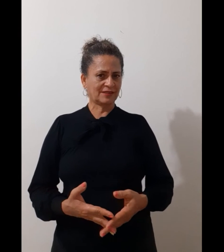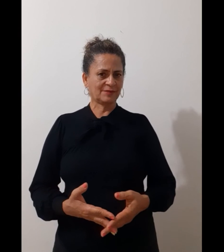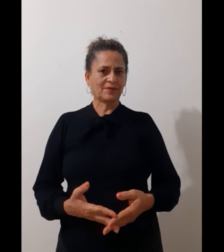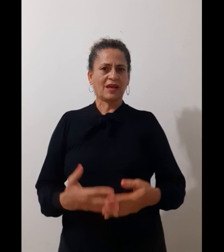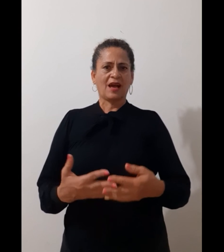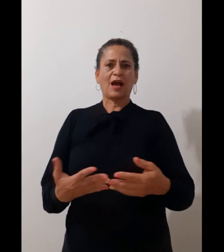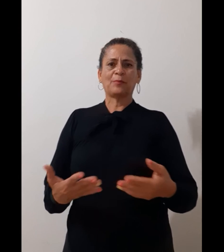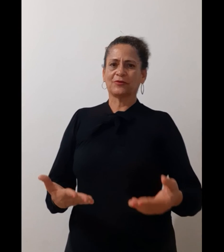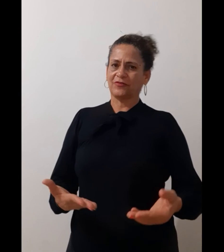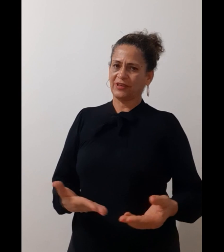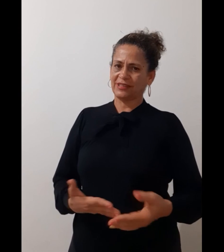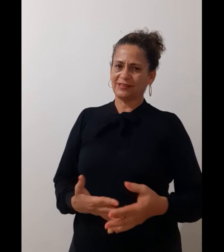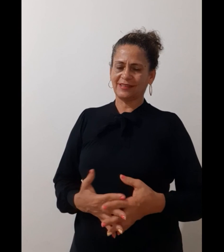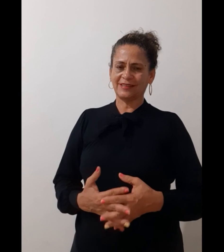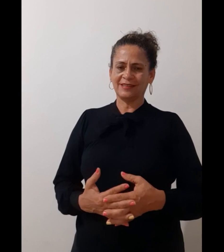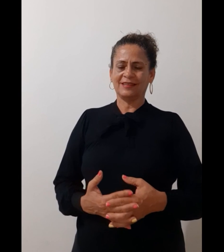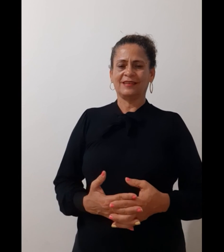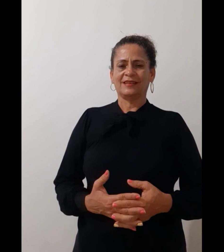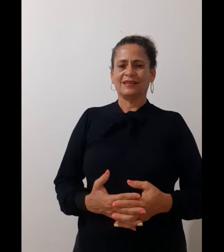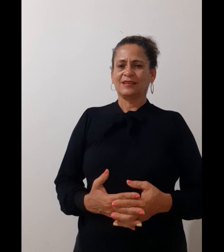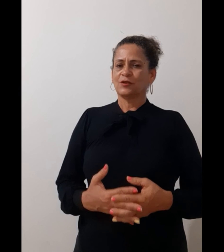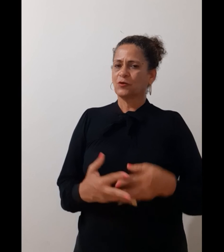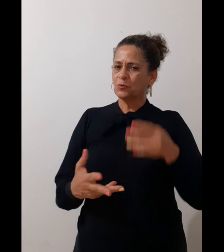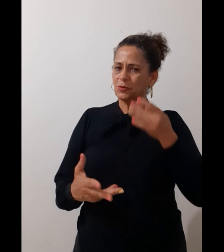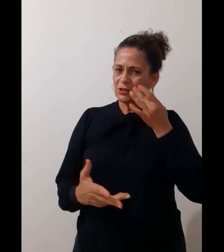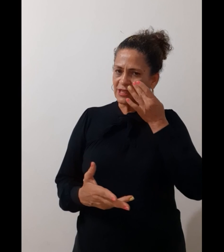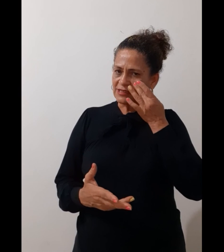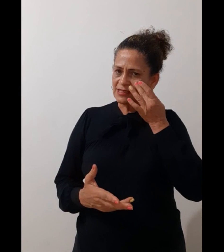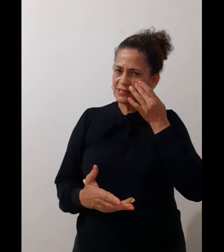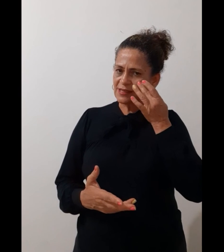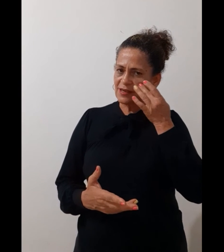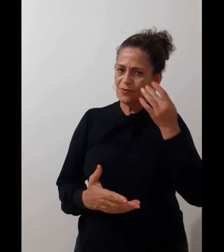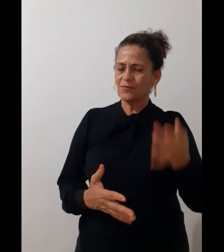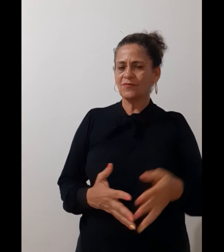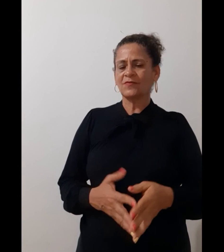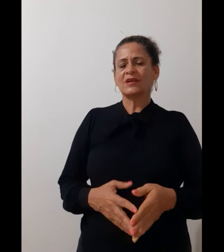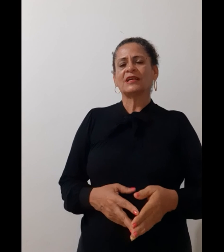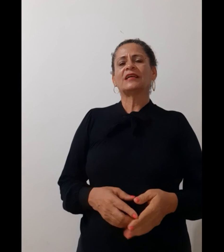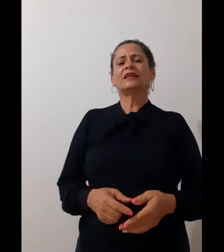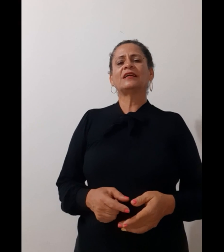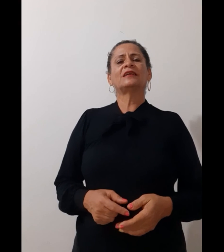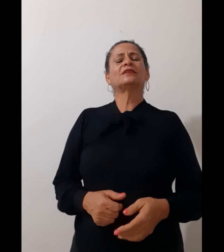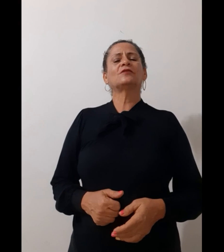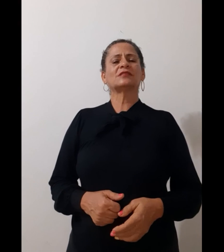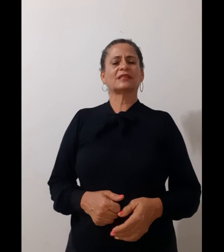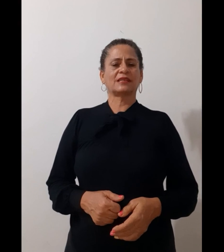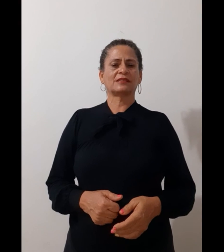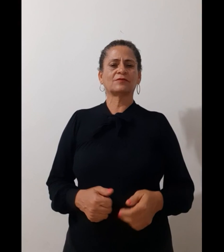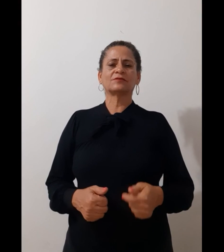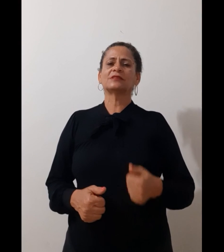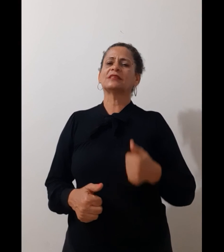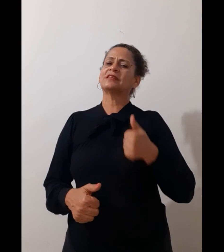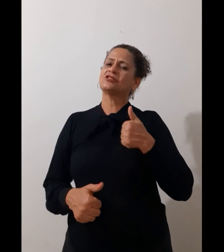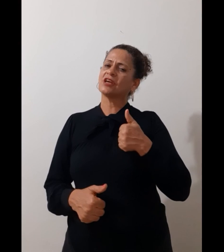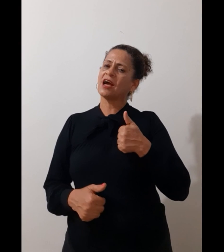Aproveitem com muita atenção e não esqueçam de deixar